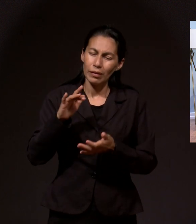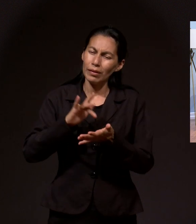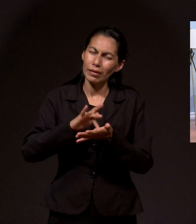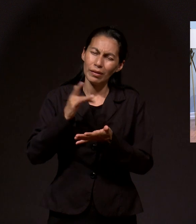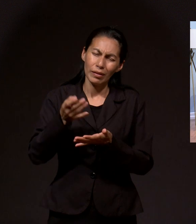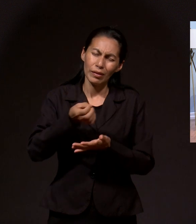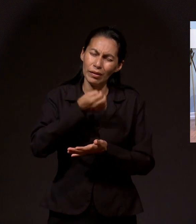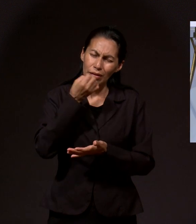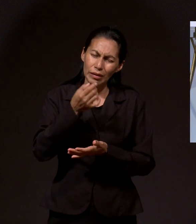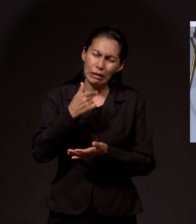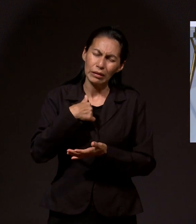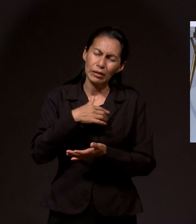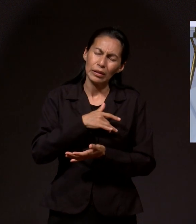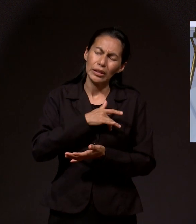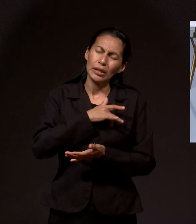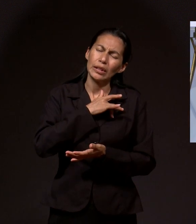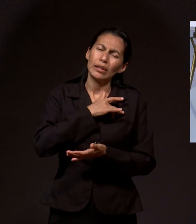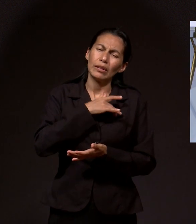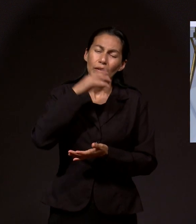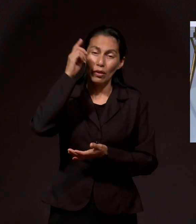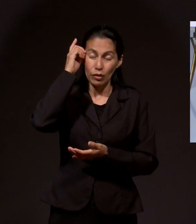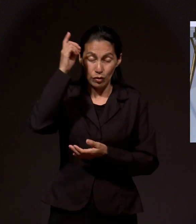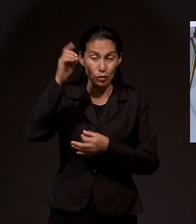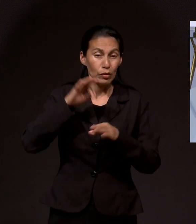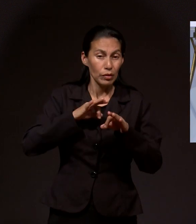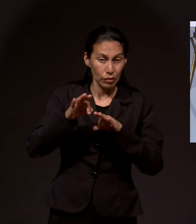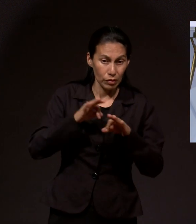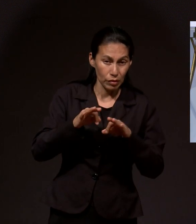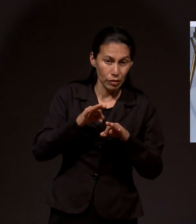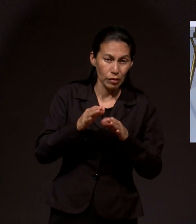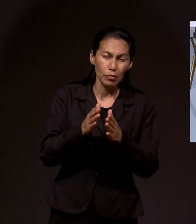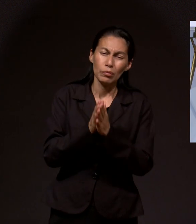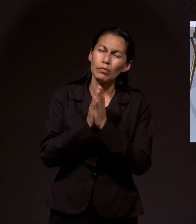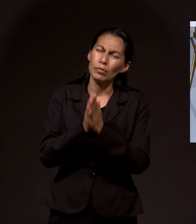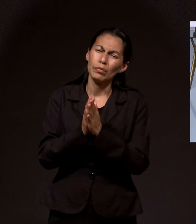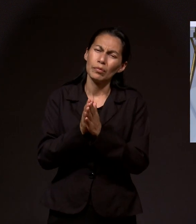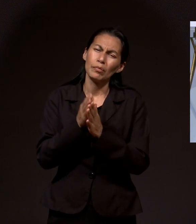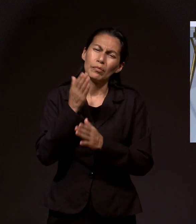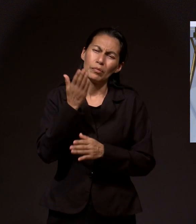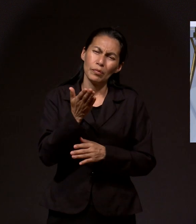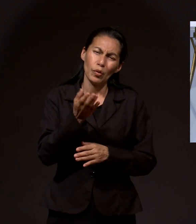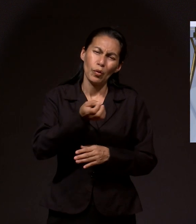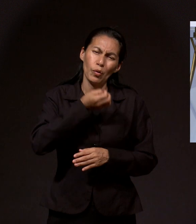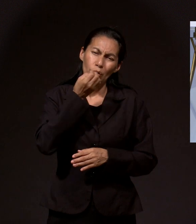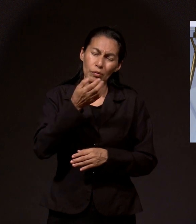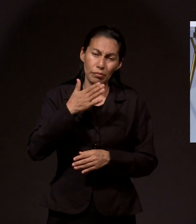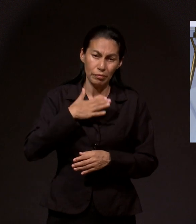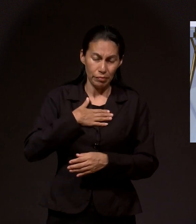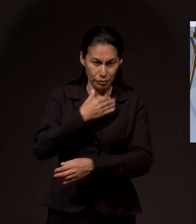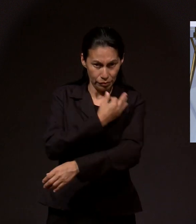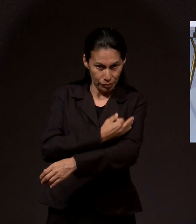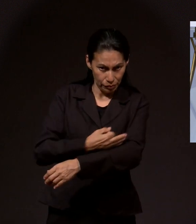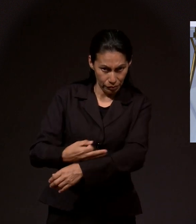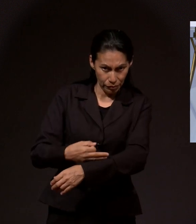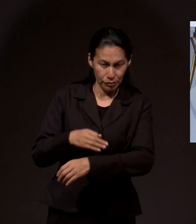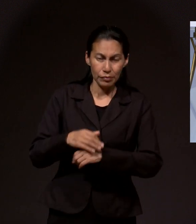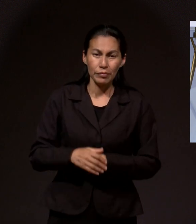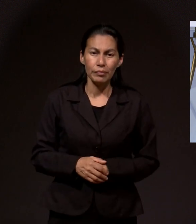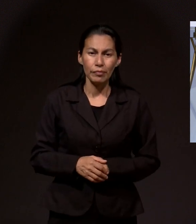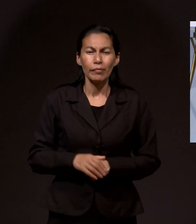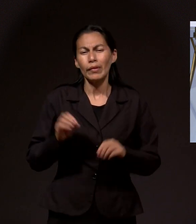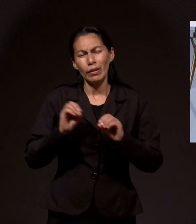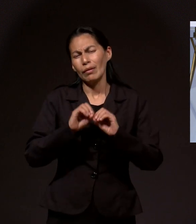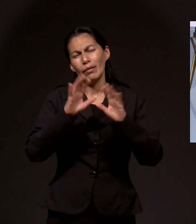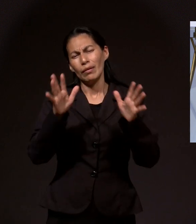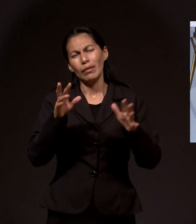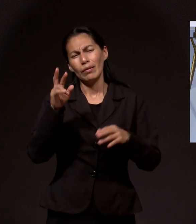sus oraciones. Las he sentido y Dios está obrando. Les pido que oren por mi salud y mi familia. Vamos